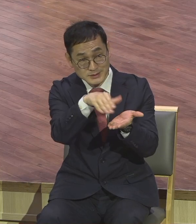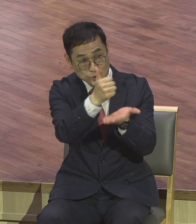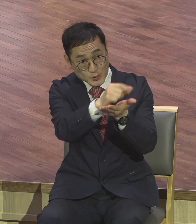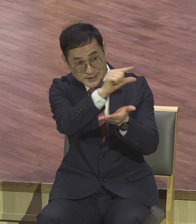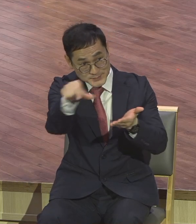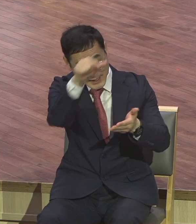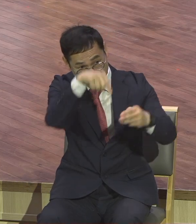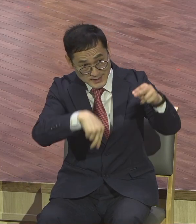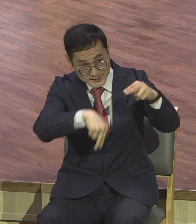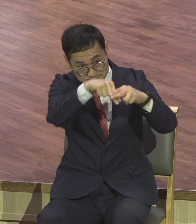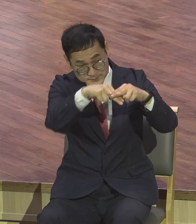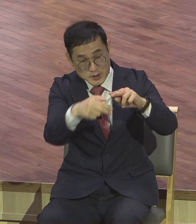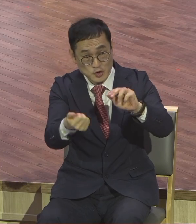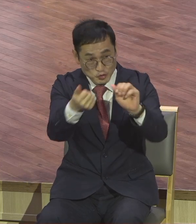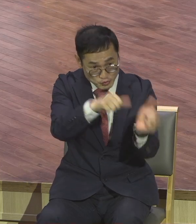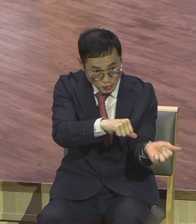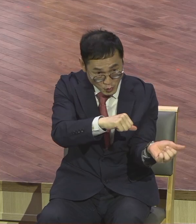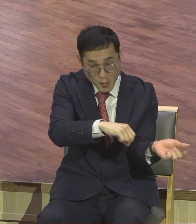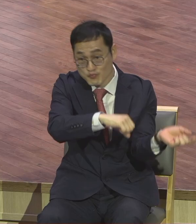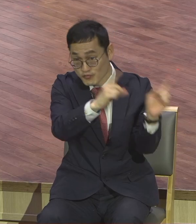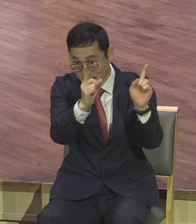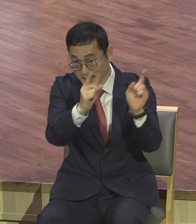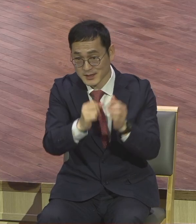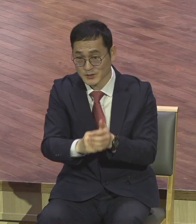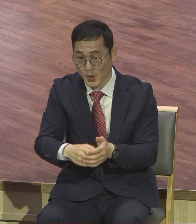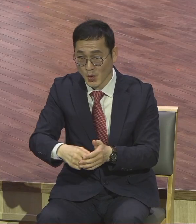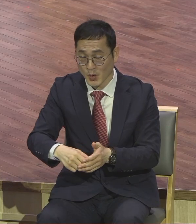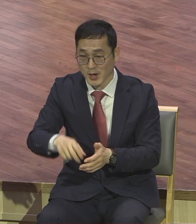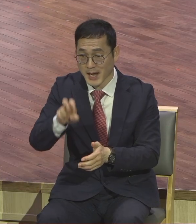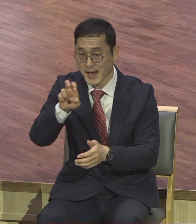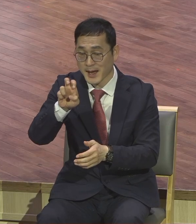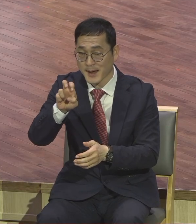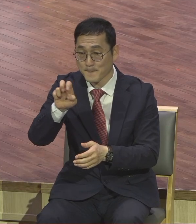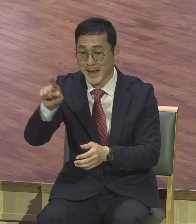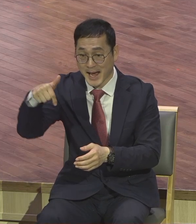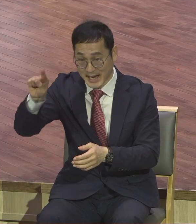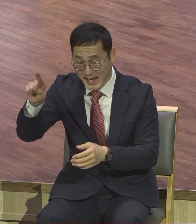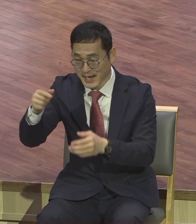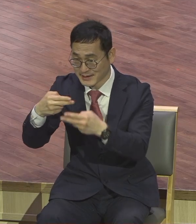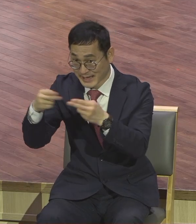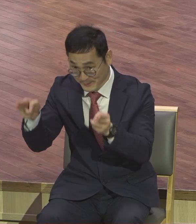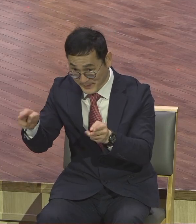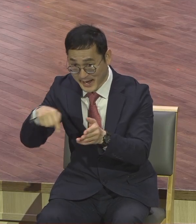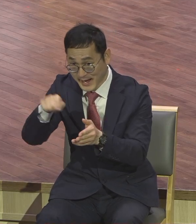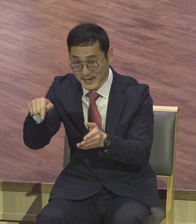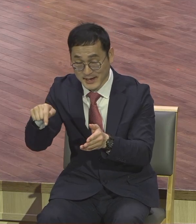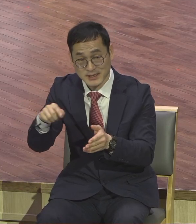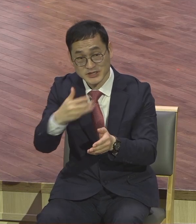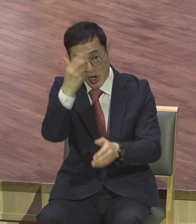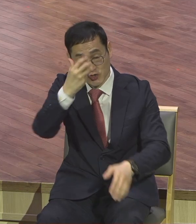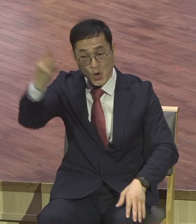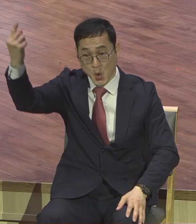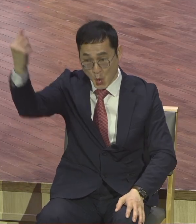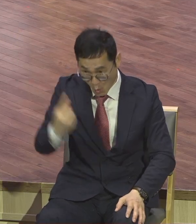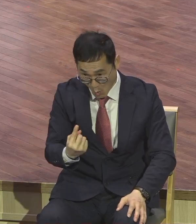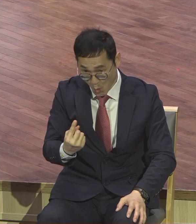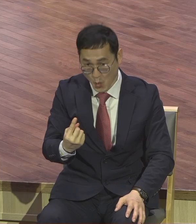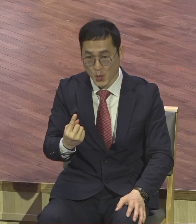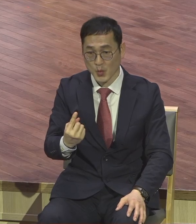마가다락방에 임한 성령 임재를 체험한 이후 이들은 완전히